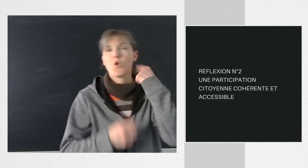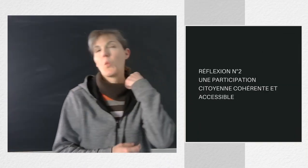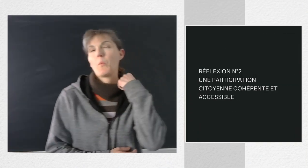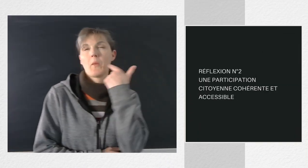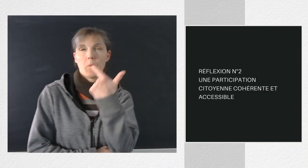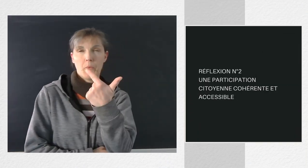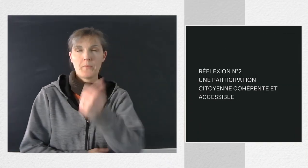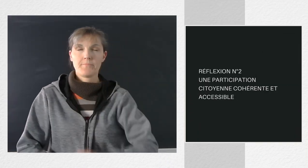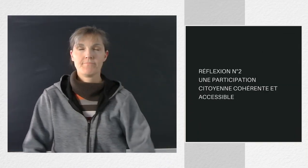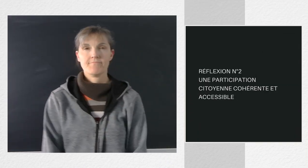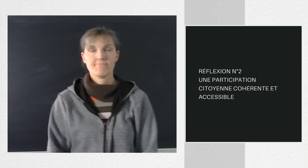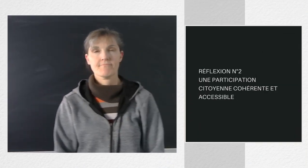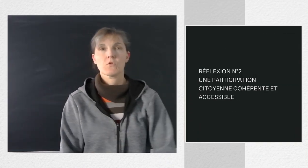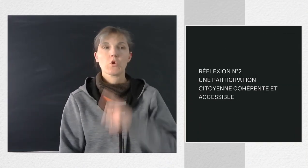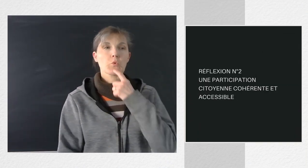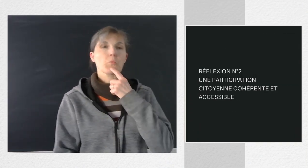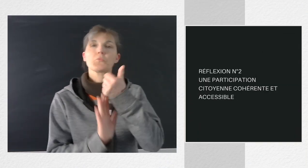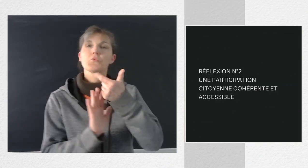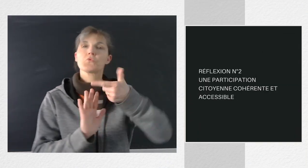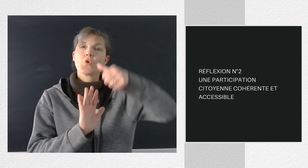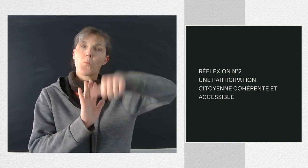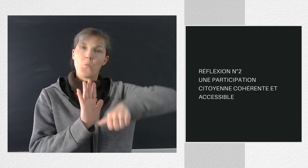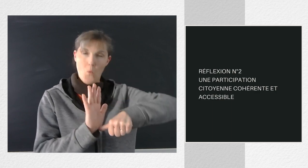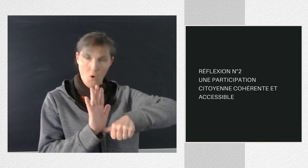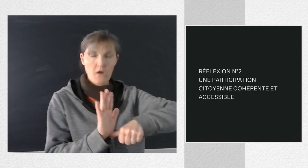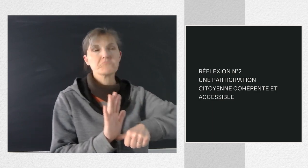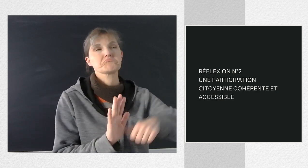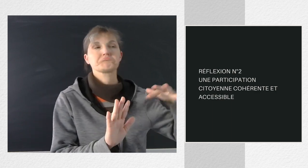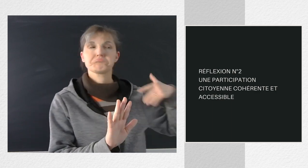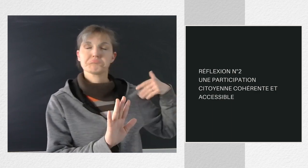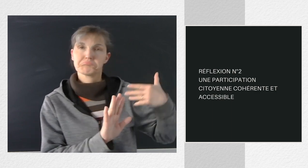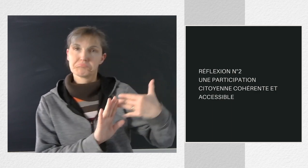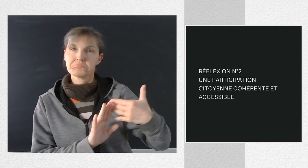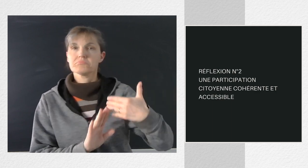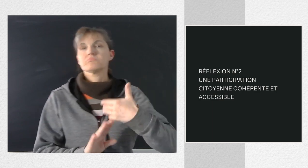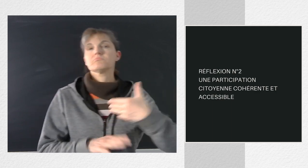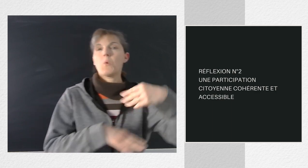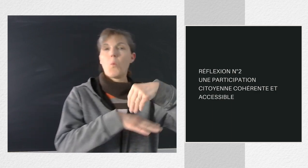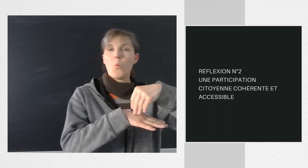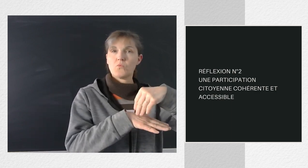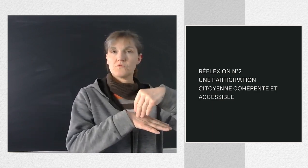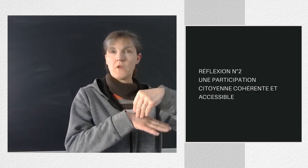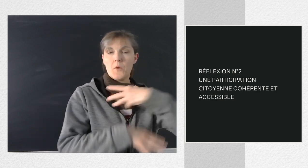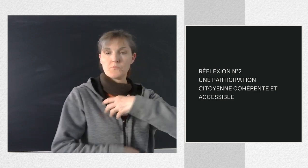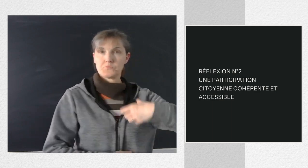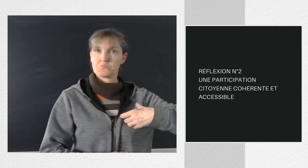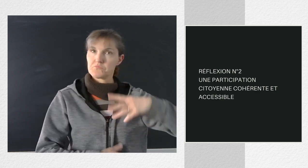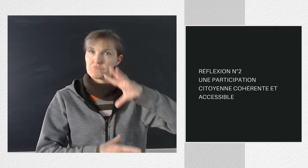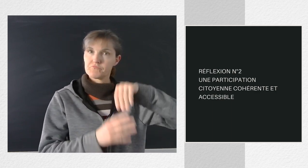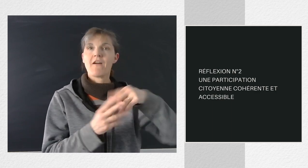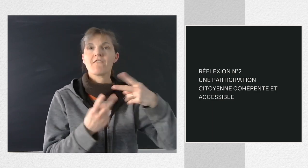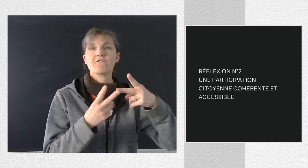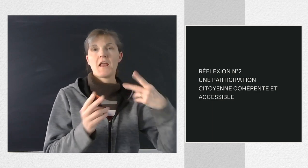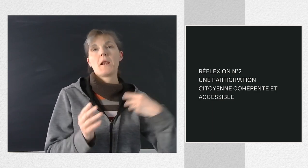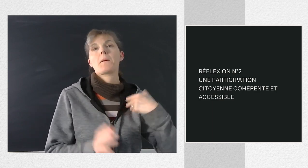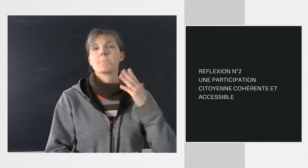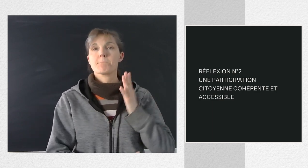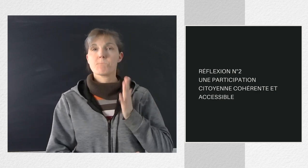Réflexion numéro 2 Depuis quelques mois, le conseil municipal de la ville de Bordeaux est traduit en langue des